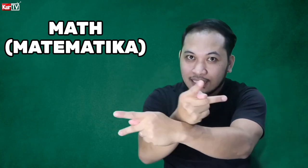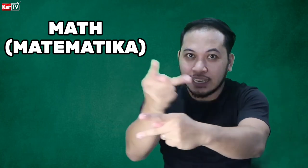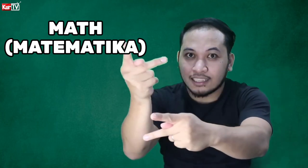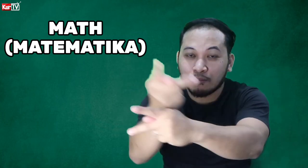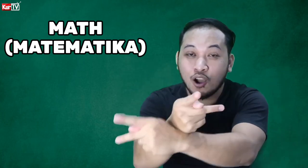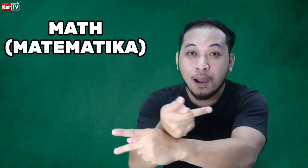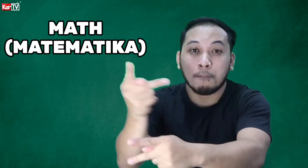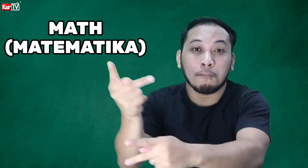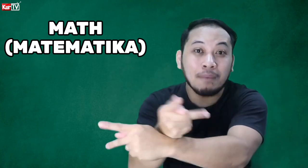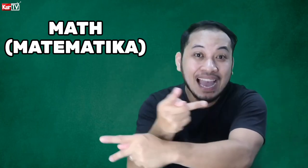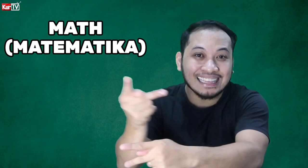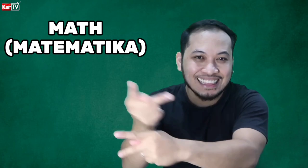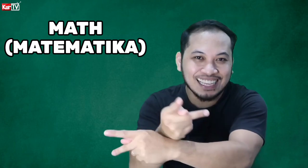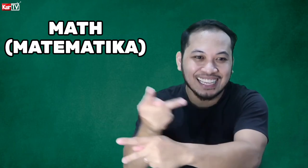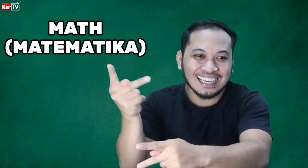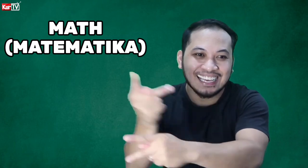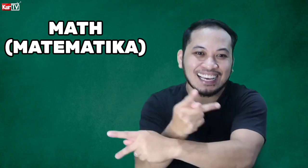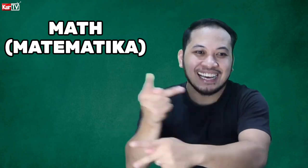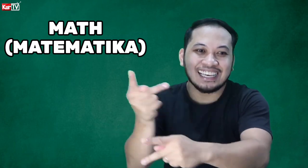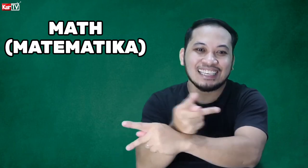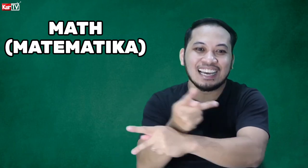Kita mo? Math. Ayan.